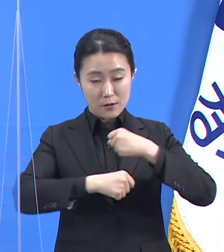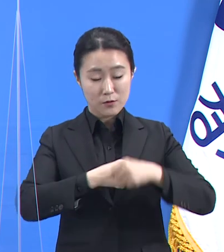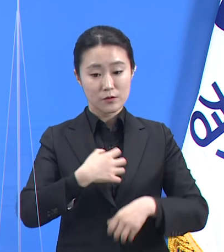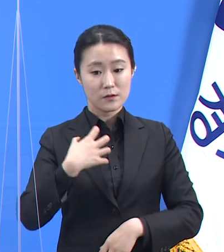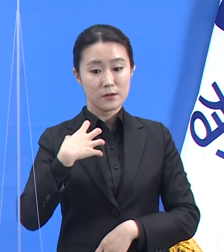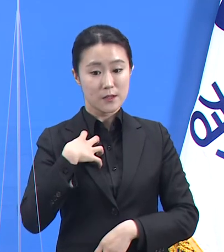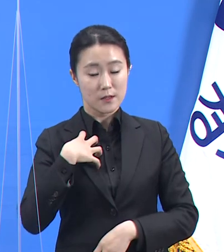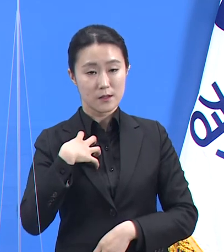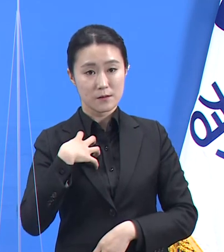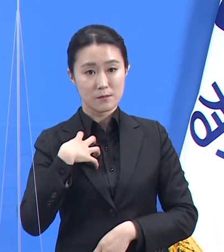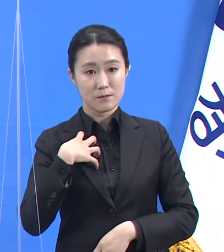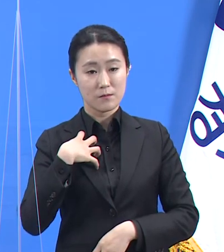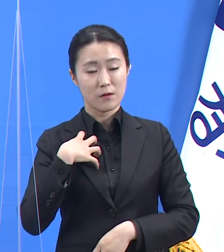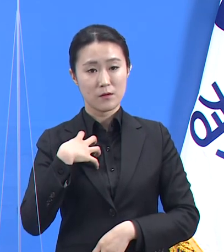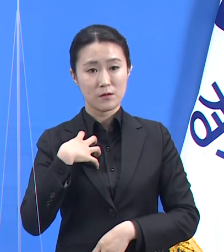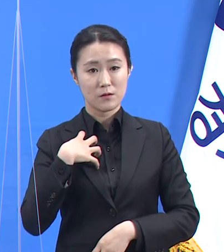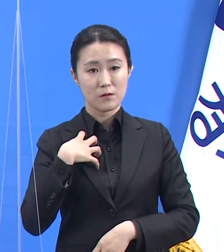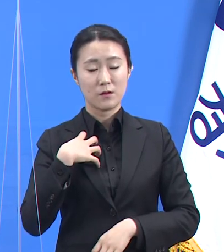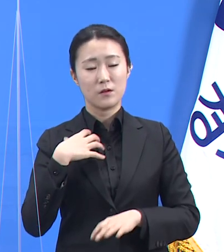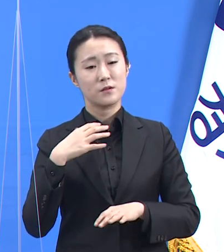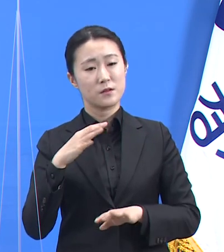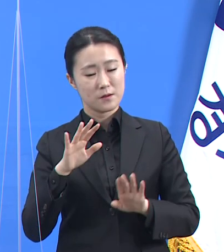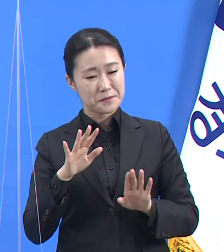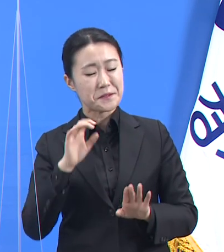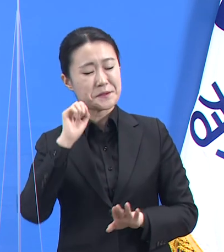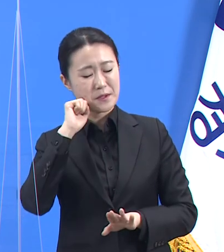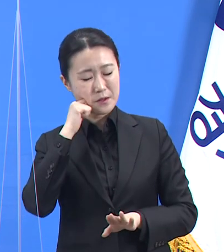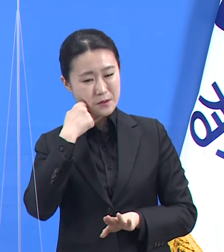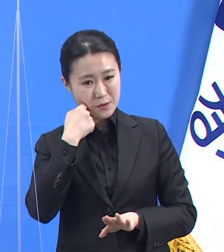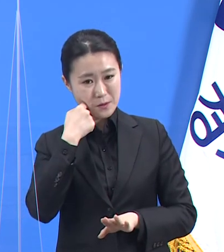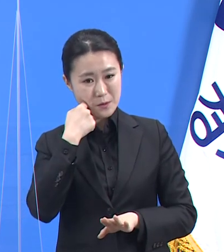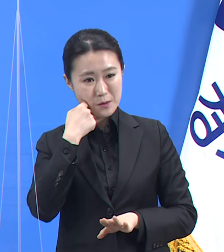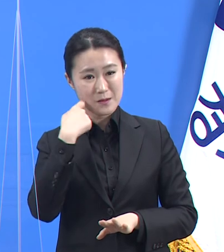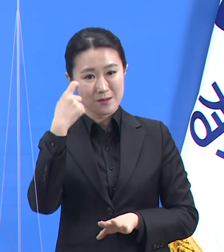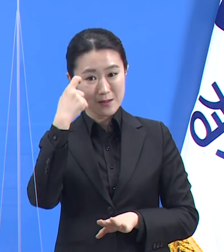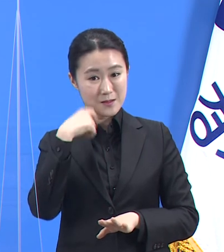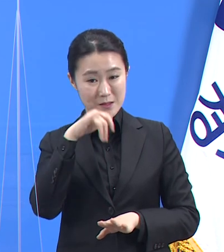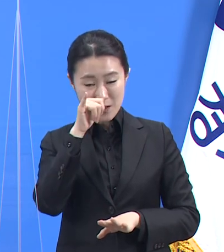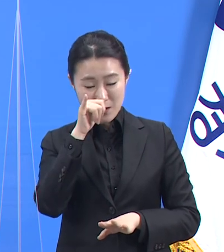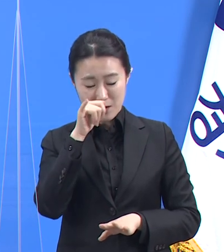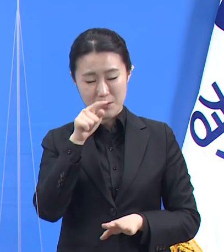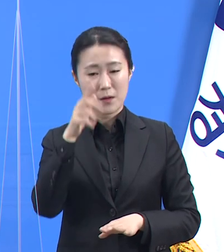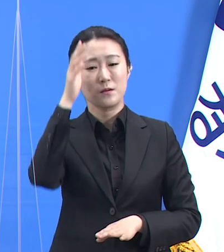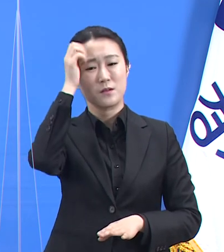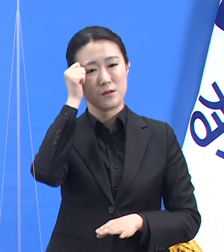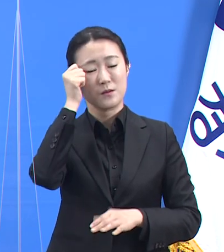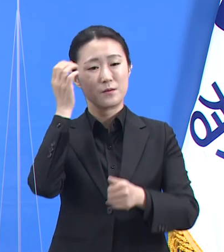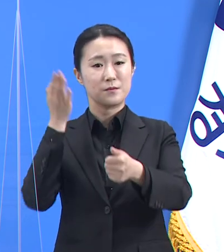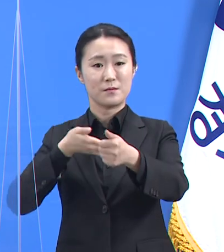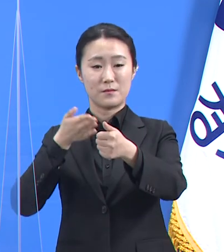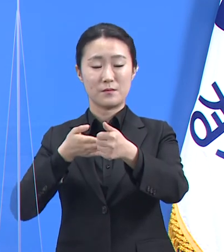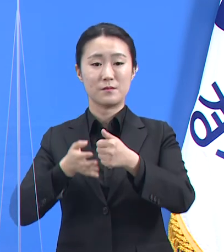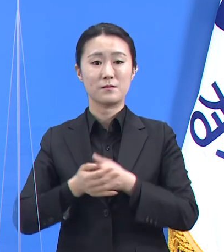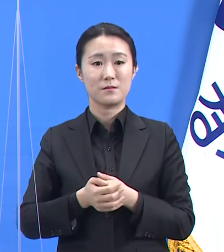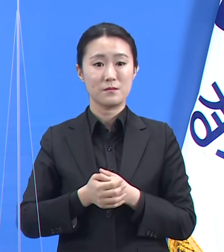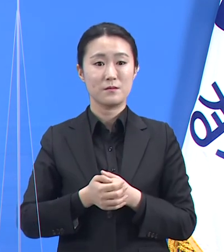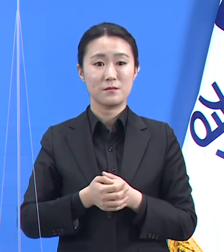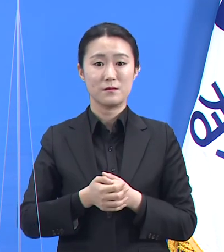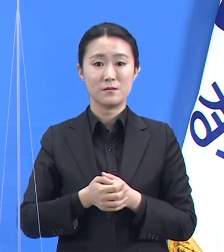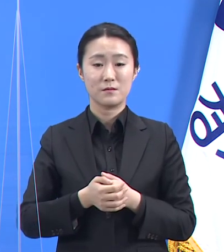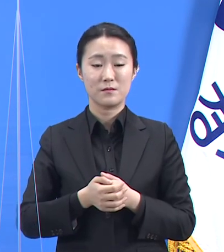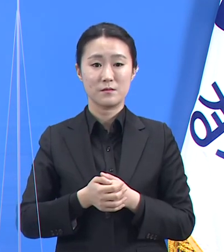방역 담론이 여전히 어렵게 들리신다면 부디 이것 하나만 기억해 주십시오. 유증상자를